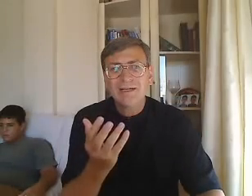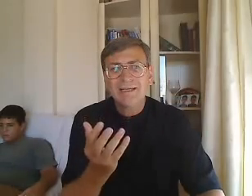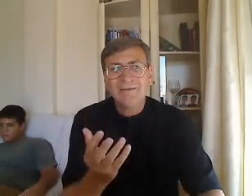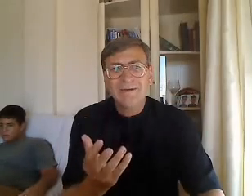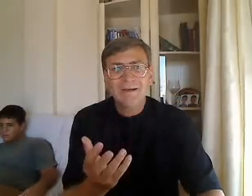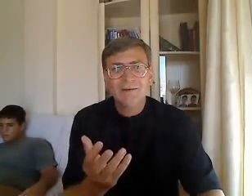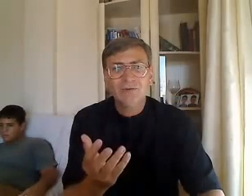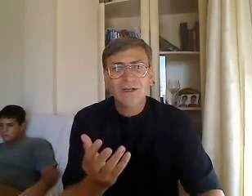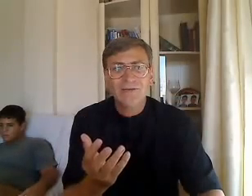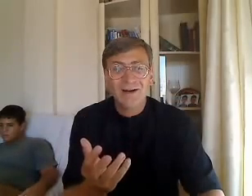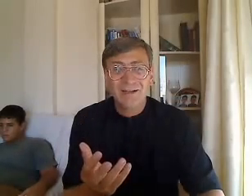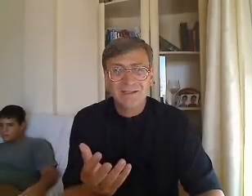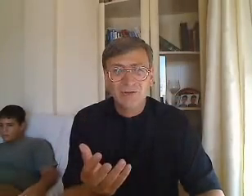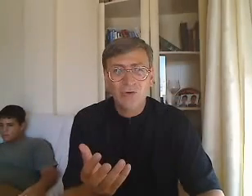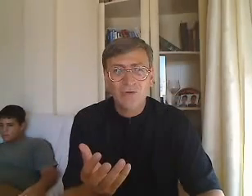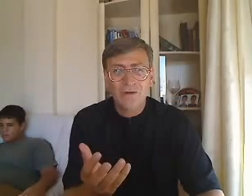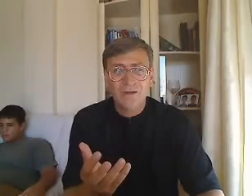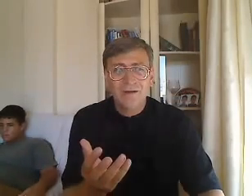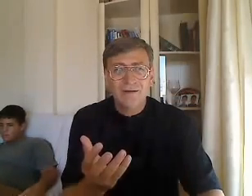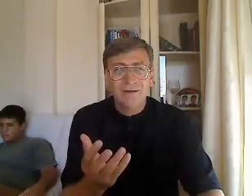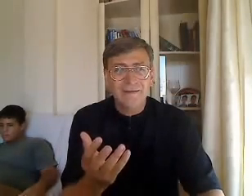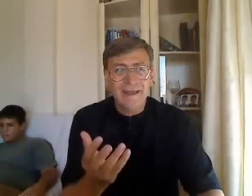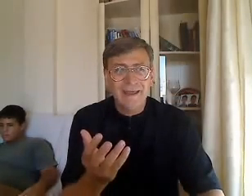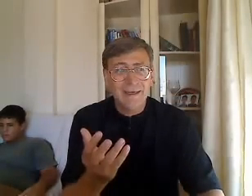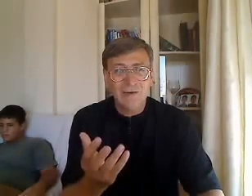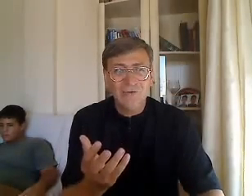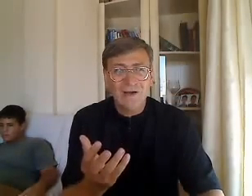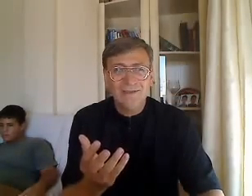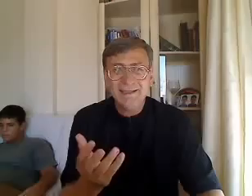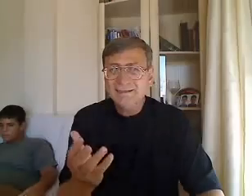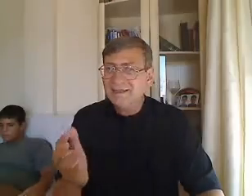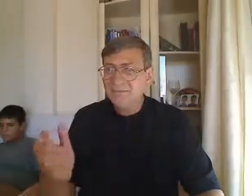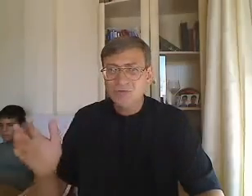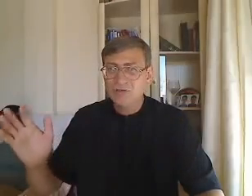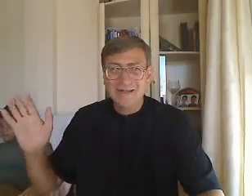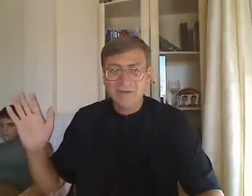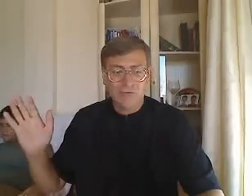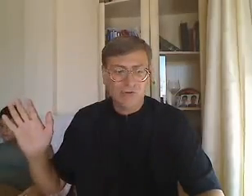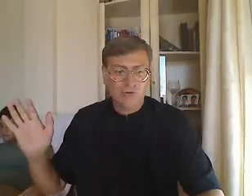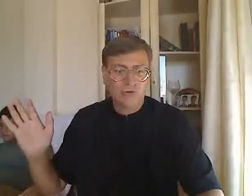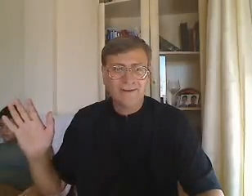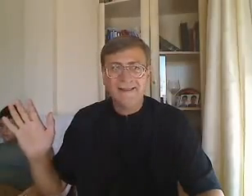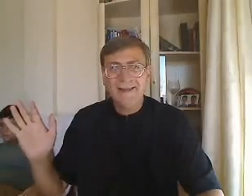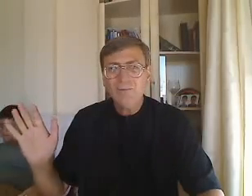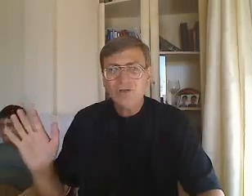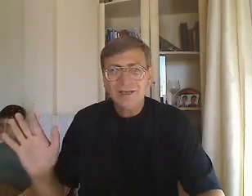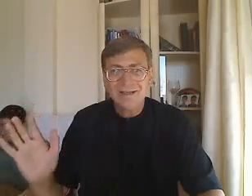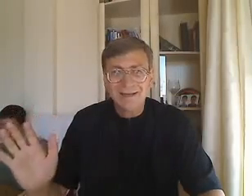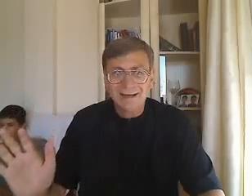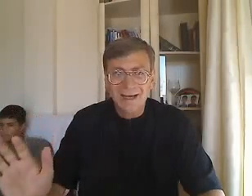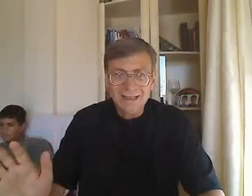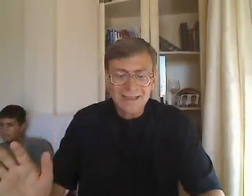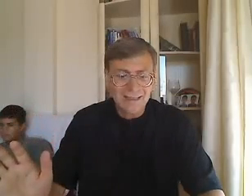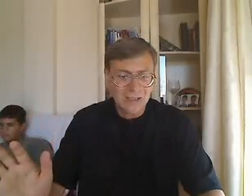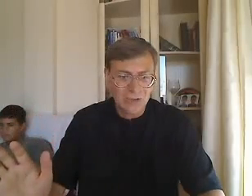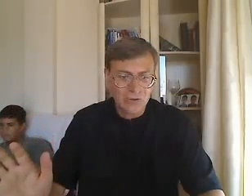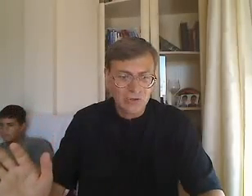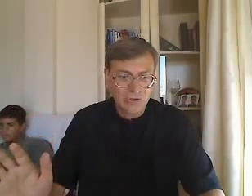recibir una revelación de Jehová. Si estamos lejos, tenemos que acercarse a Dios.